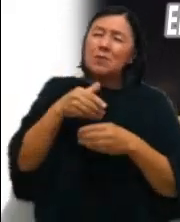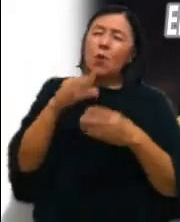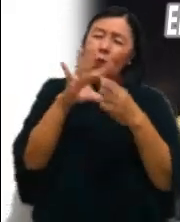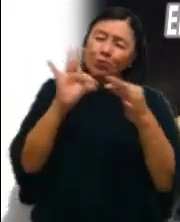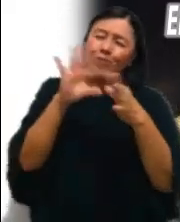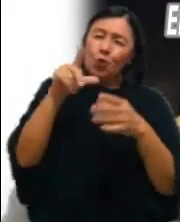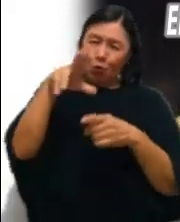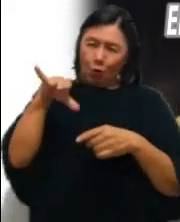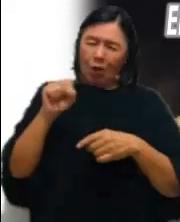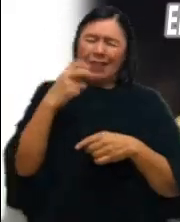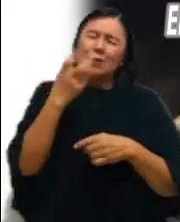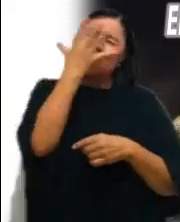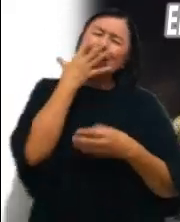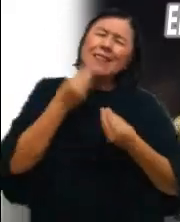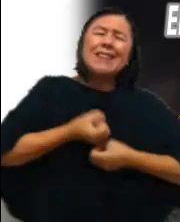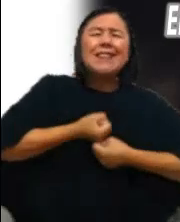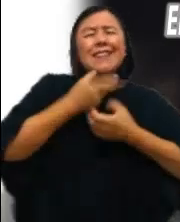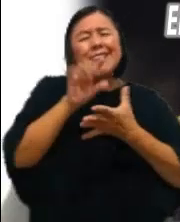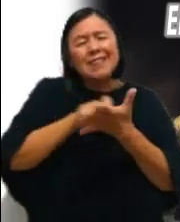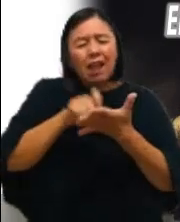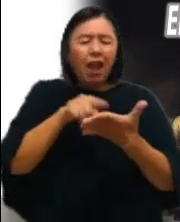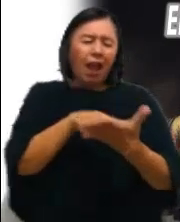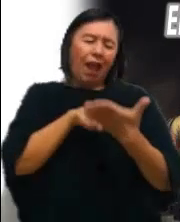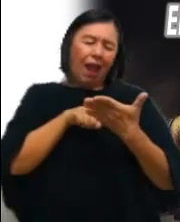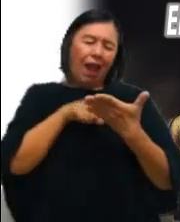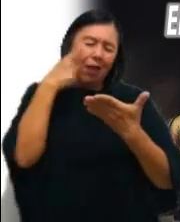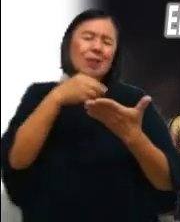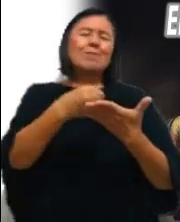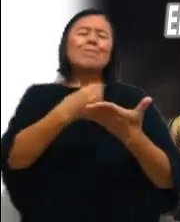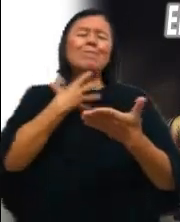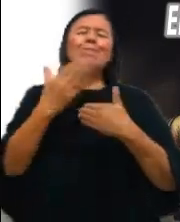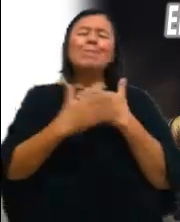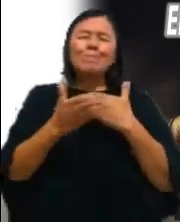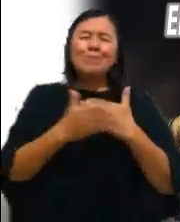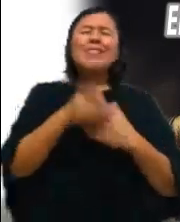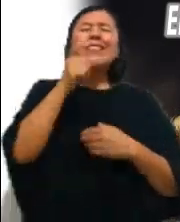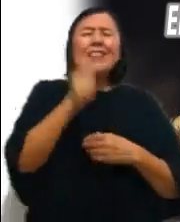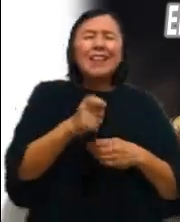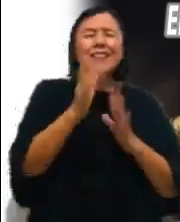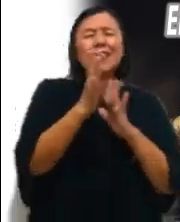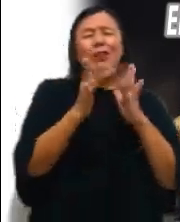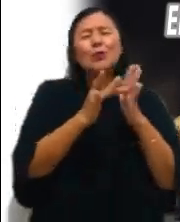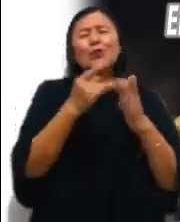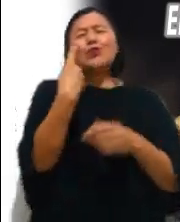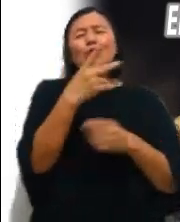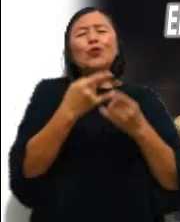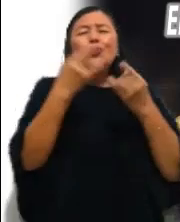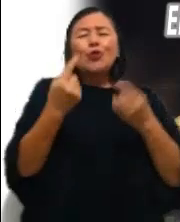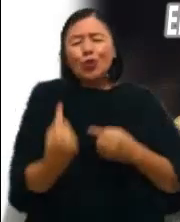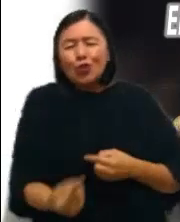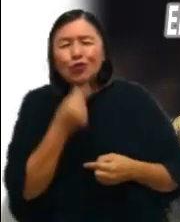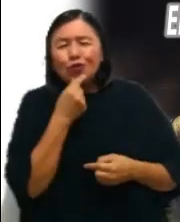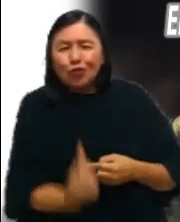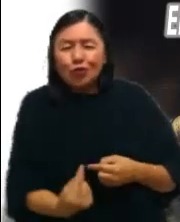bella busca transmitirnos en su Evangelio sobre la infancia de Jesús Así parece estar sucediendo ahora